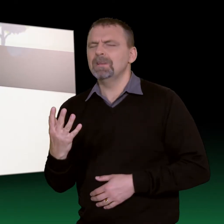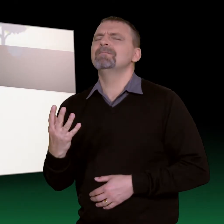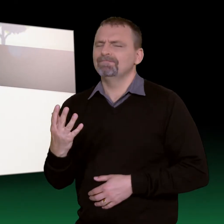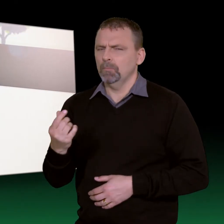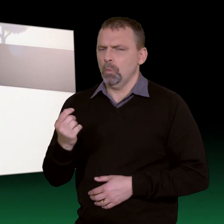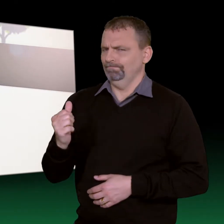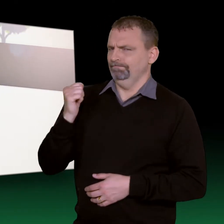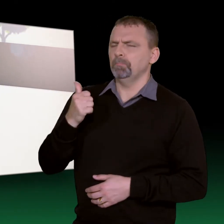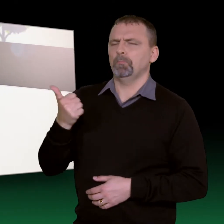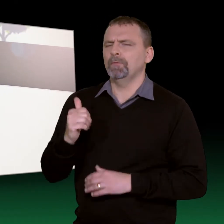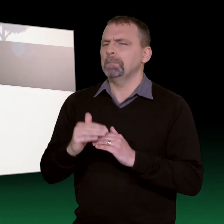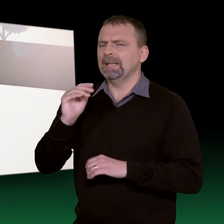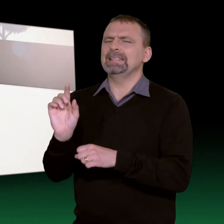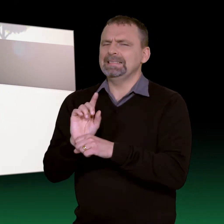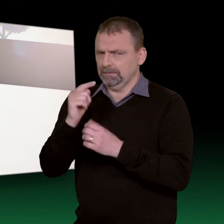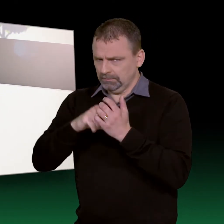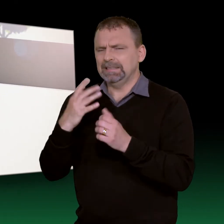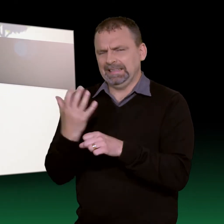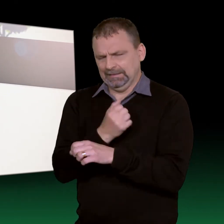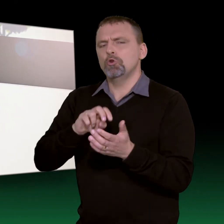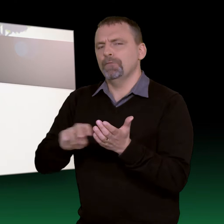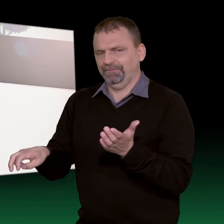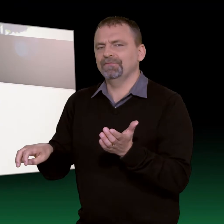att det är någon som behöver lite mer tid att resa sig och gå av.